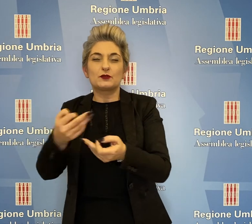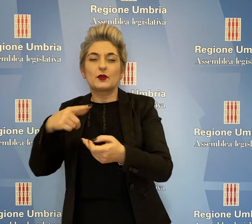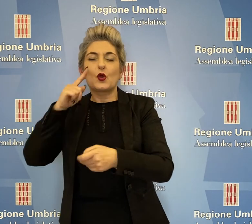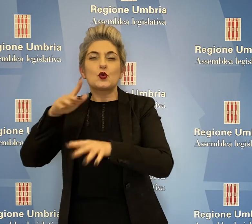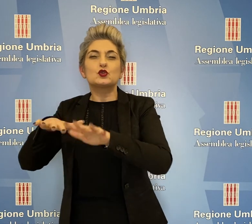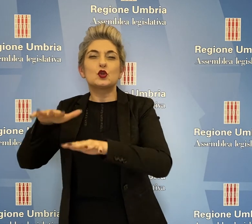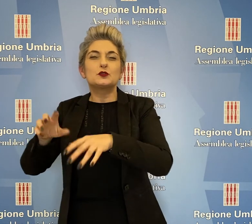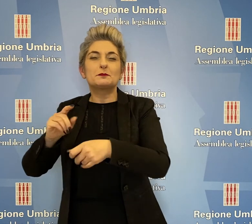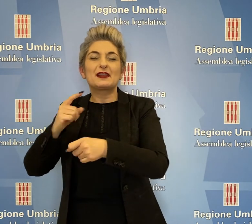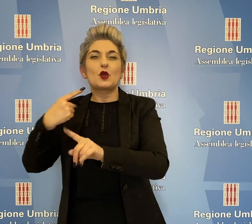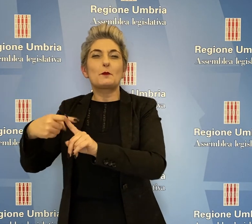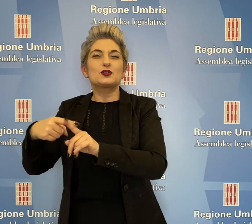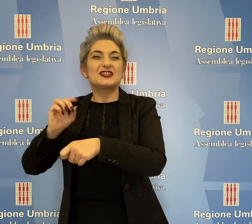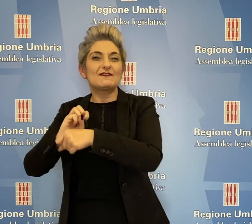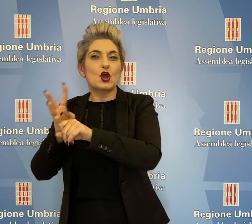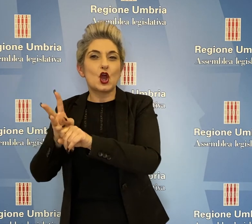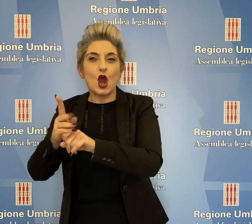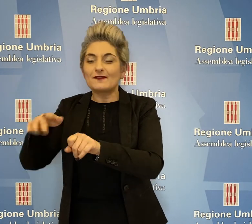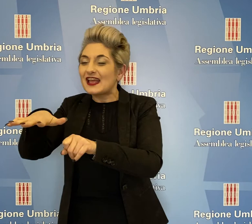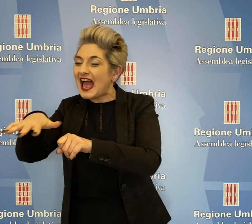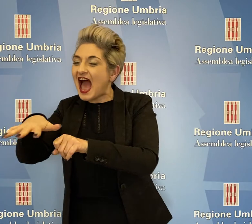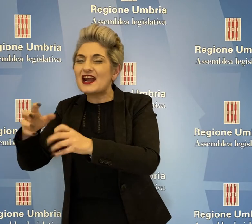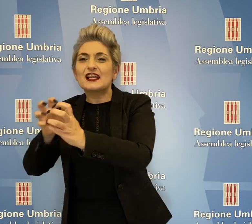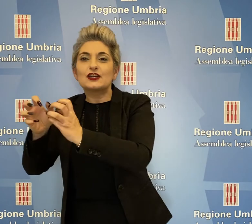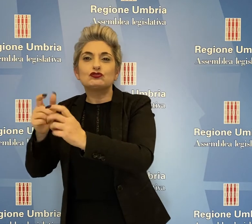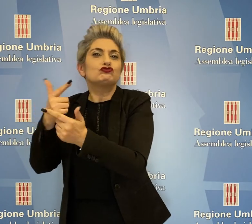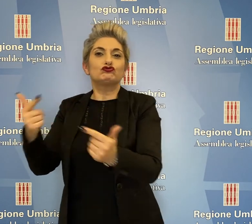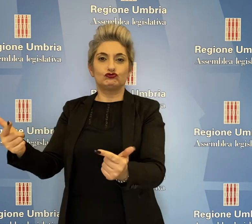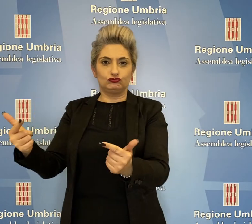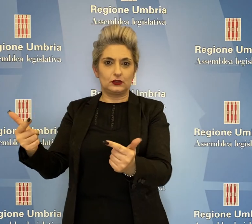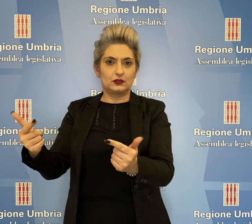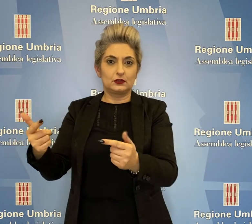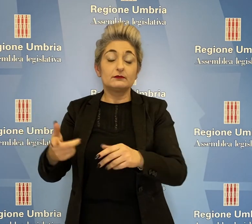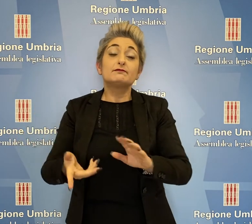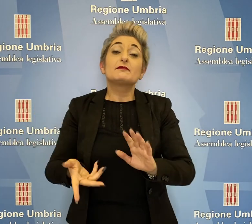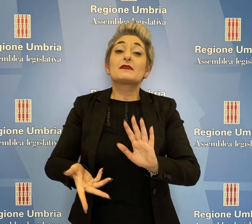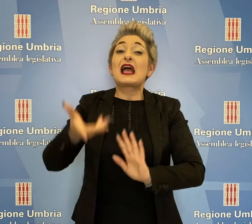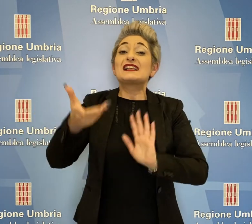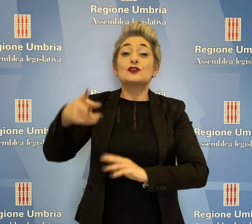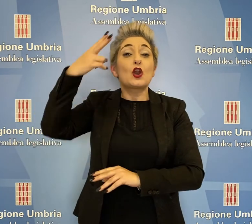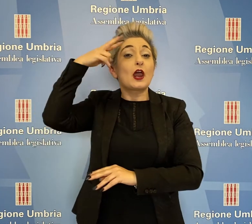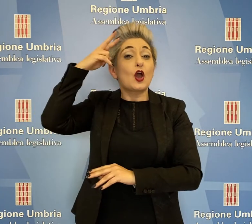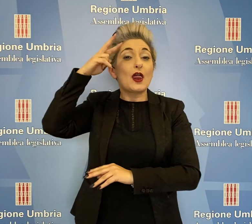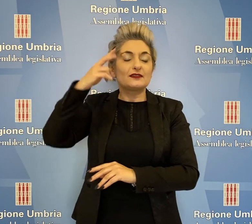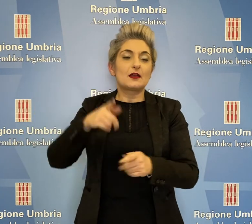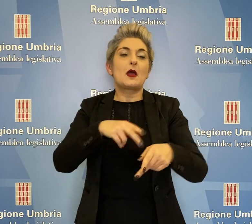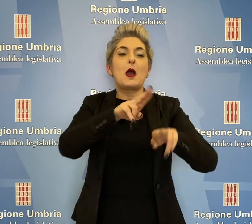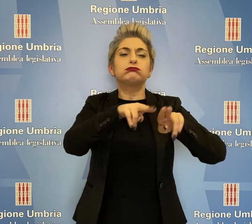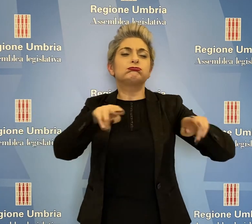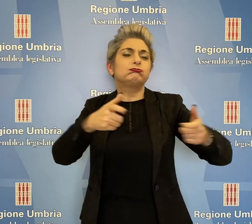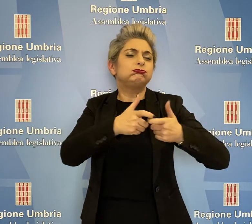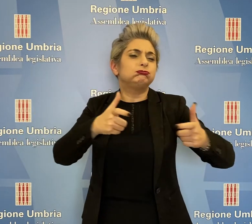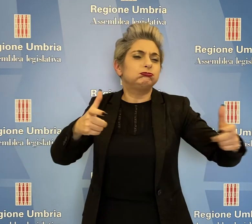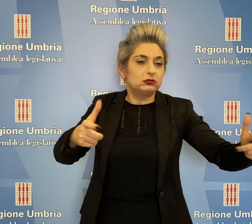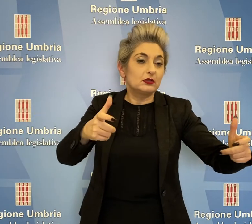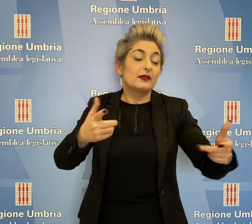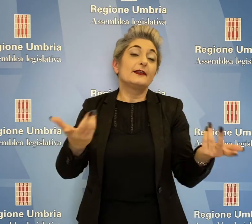per sospetti positivi al Covid in reparti non idonei. L'assessore Coletto ha risposto che il sovraffollamento è